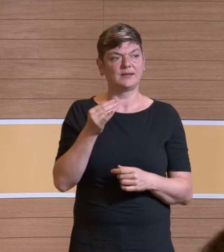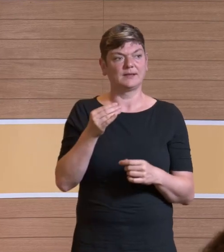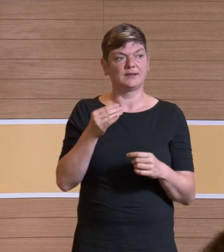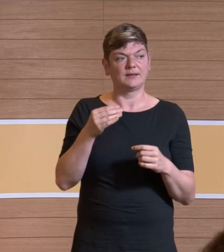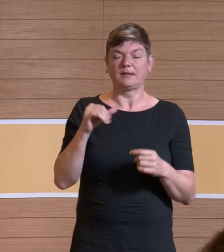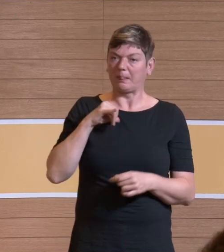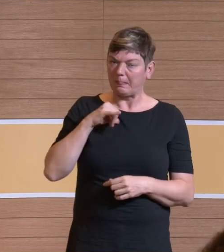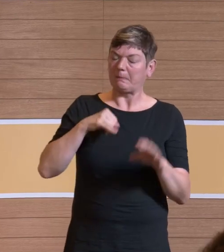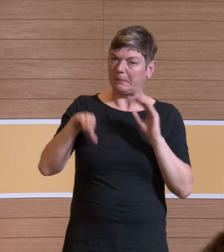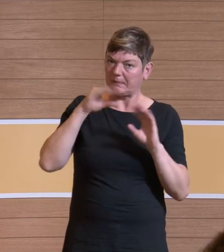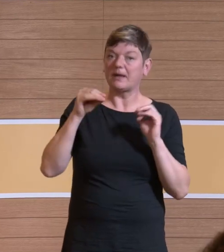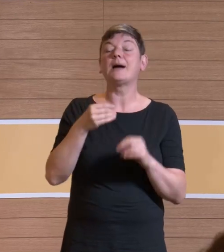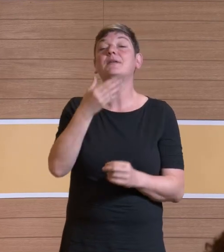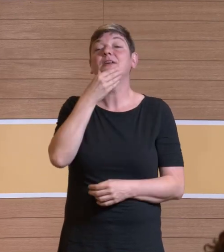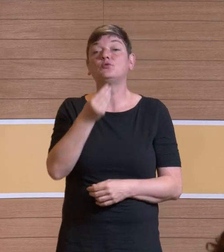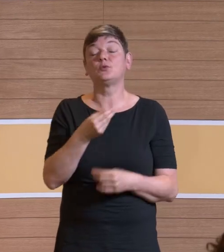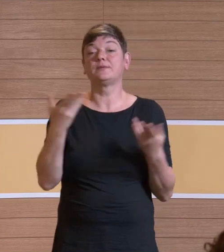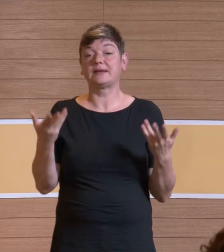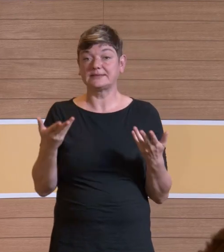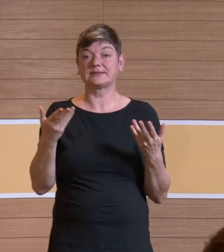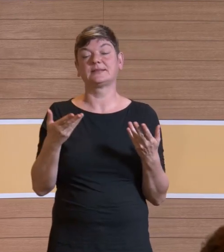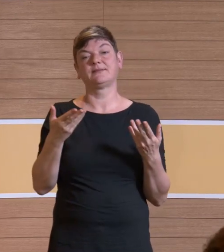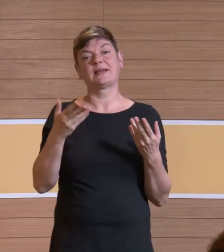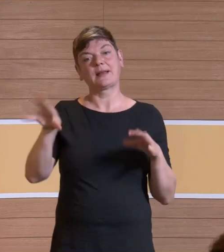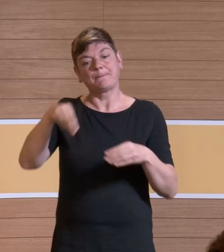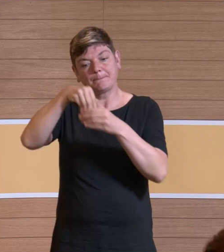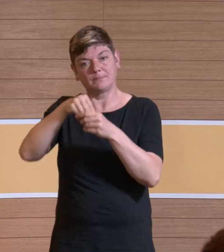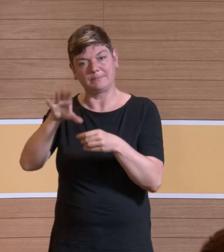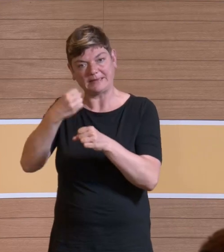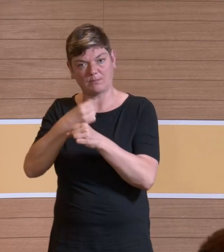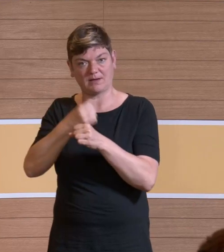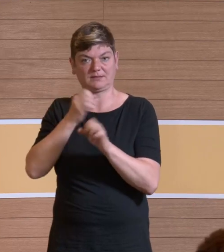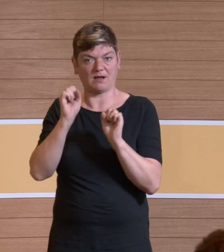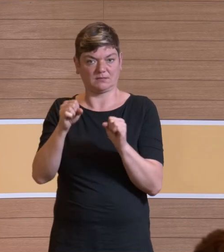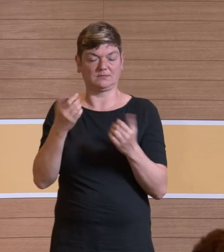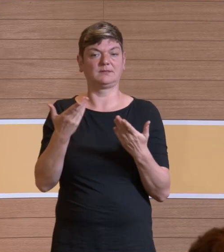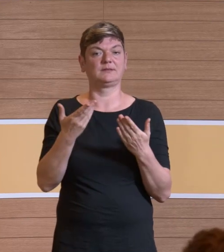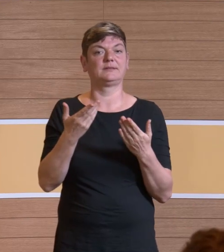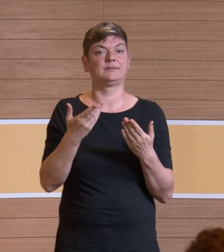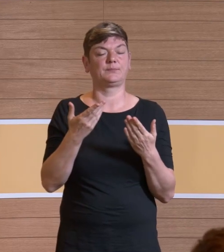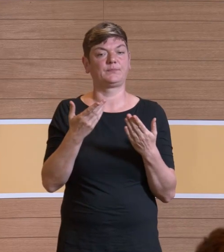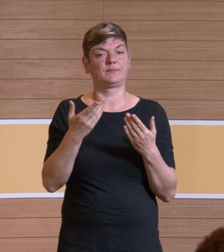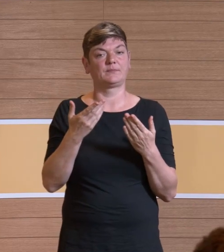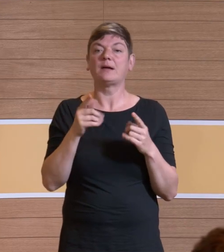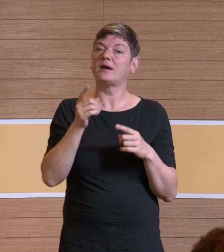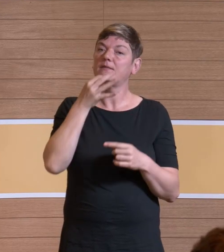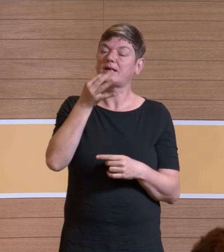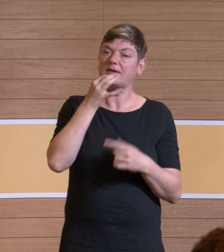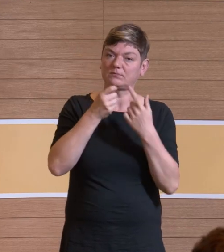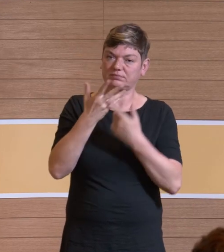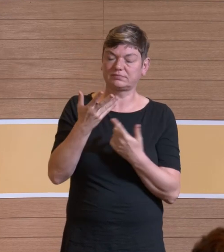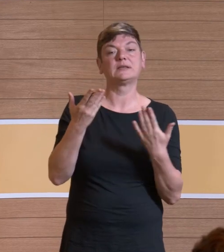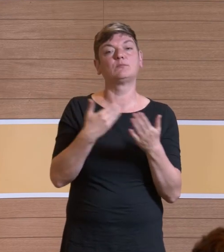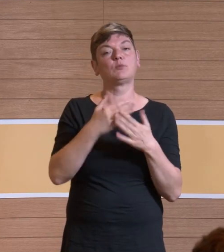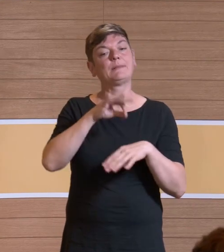was da kommt. Aber schön wäre es natürlich, wenn man da einbezogen werden würde von den Akteuren. Nichtsdestotrotz habe ich ein paar Fragen und zwar